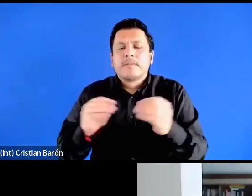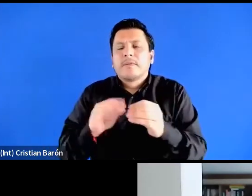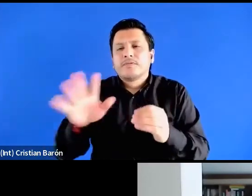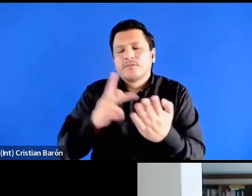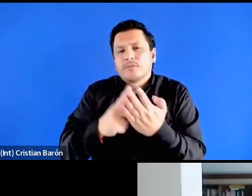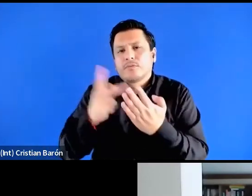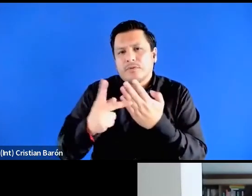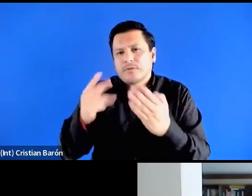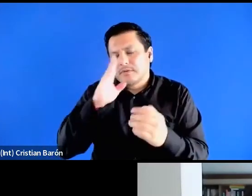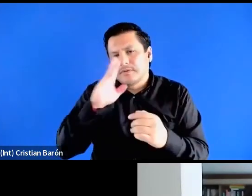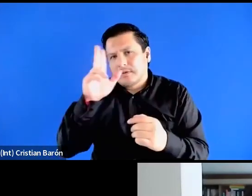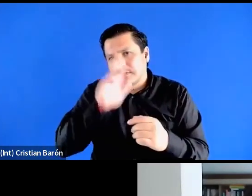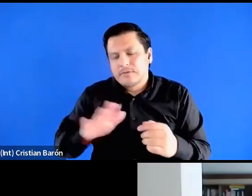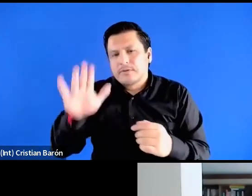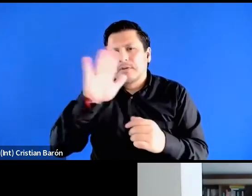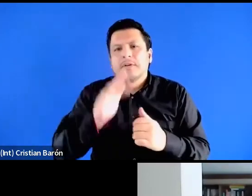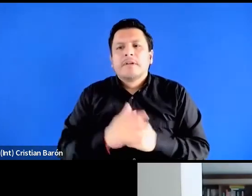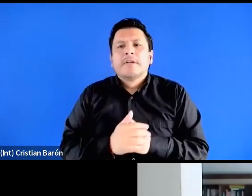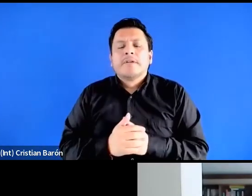nacional